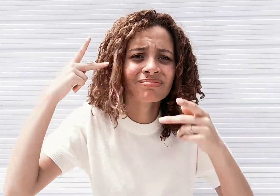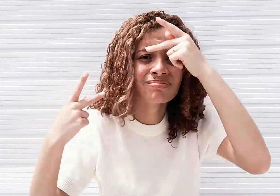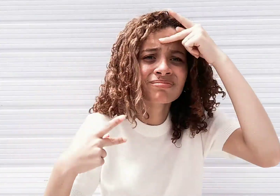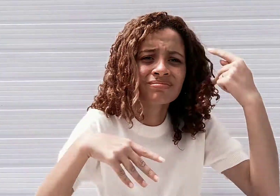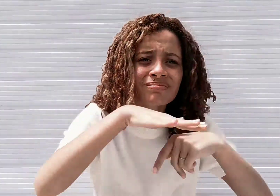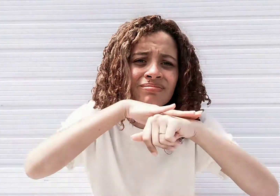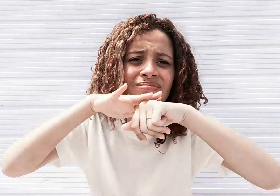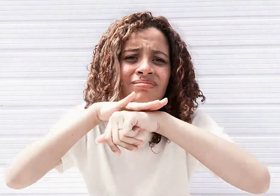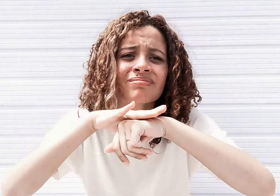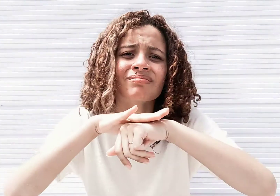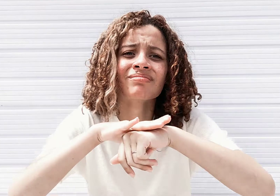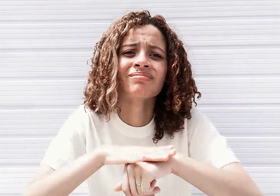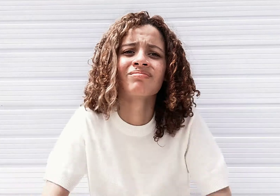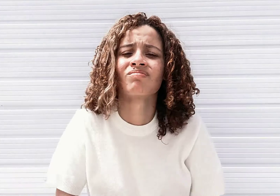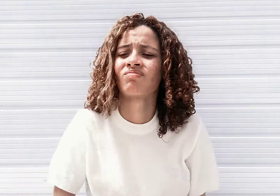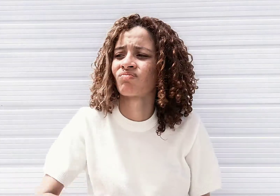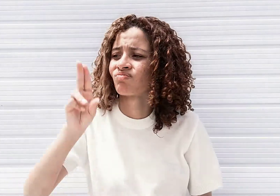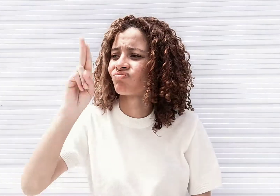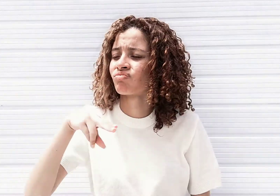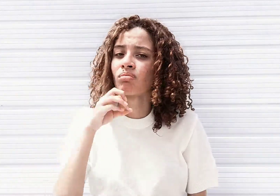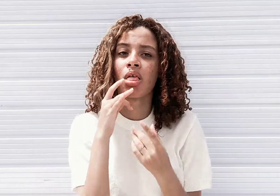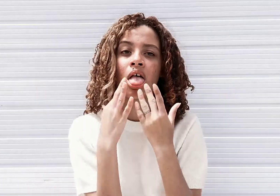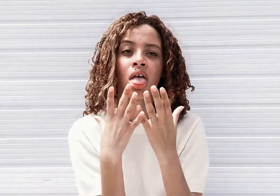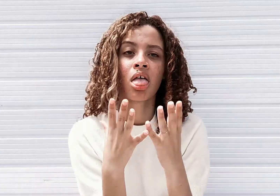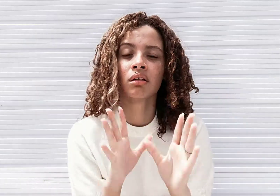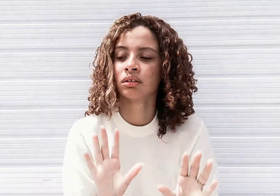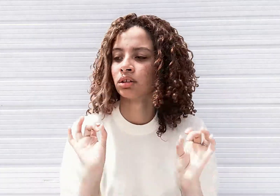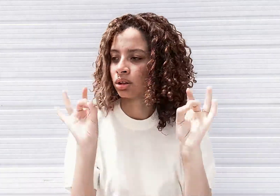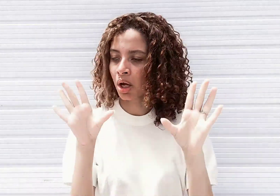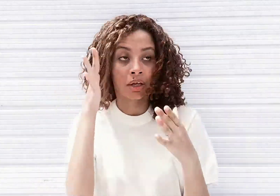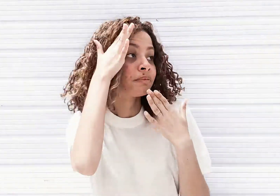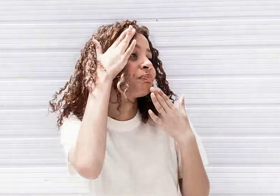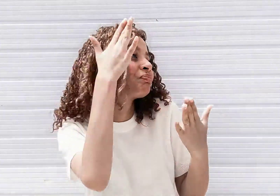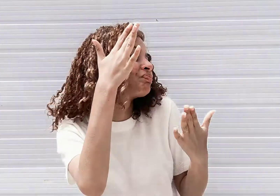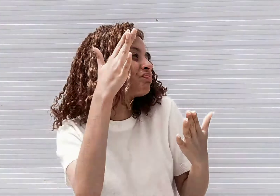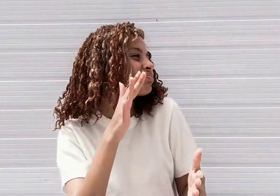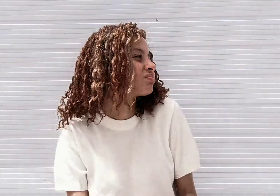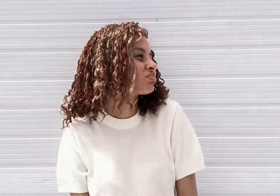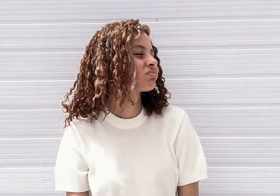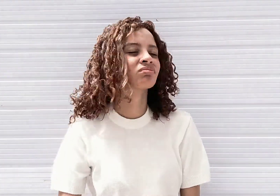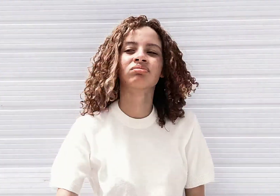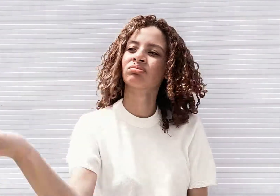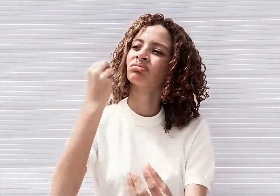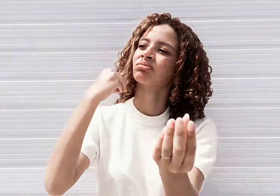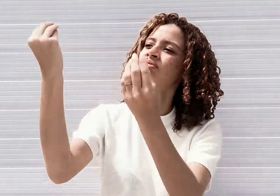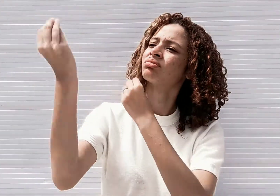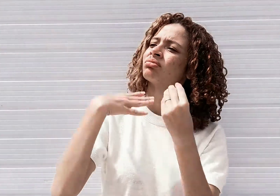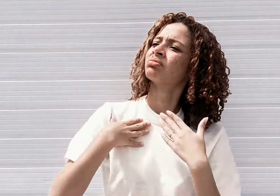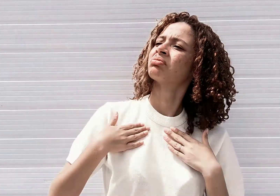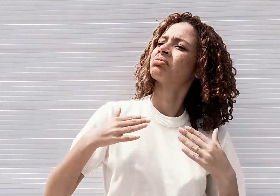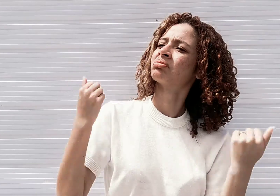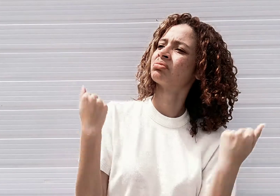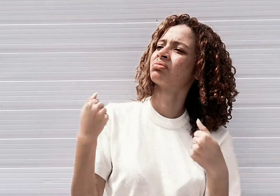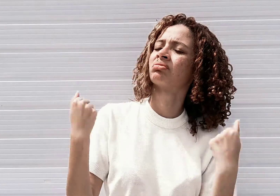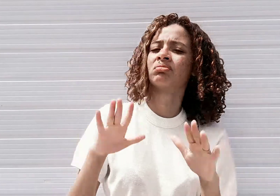socializar Nunca reclamar, só agradecer, tudo que vier eu fiz por